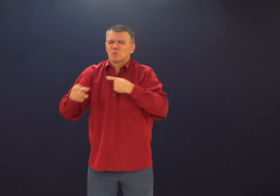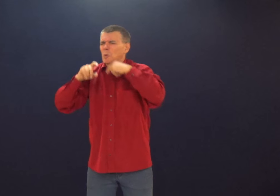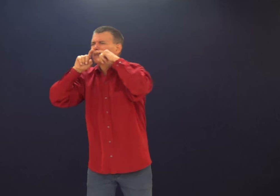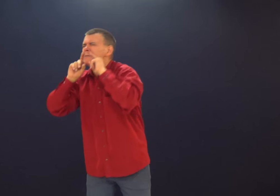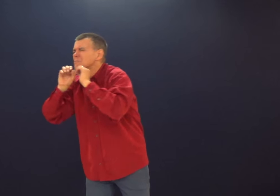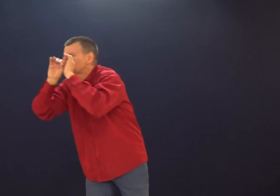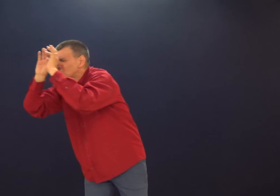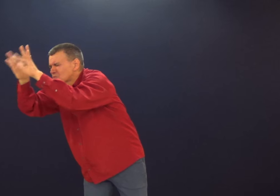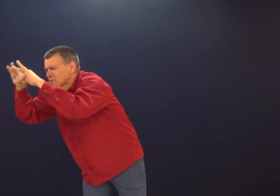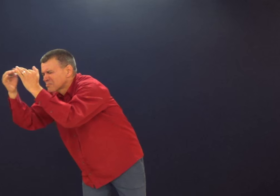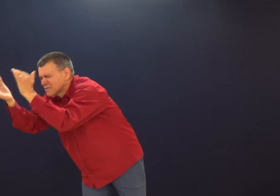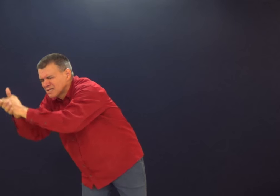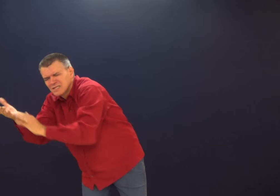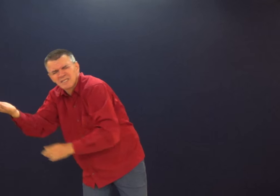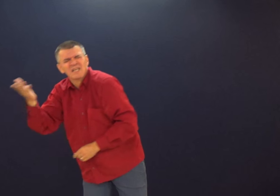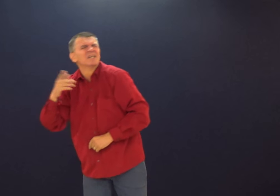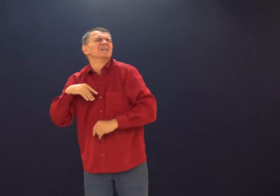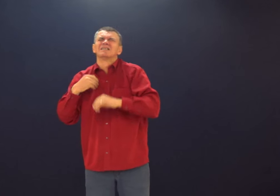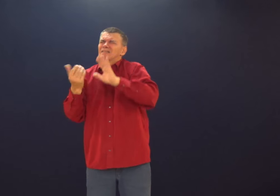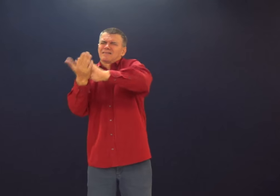os intérpretes, o pastor da reunião, essa família,